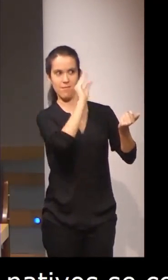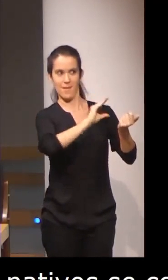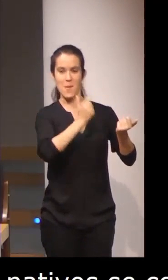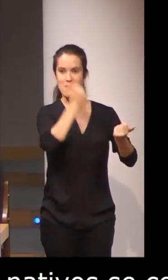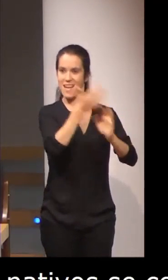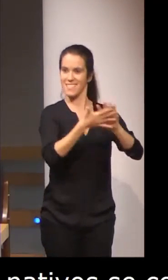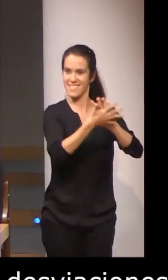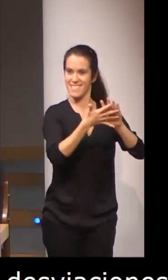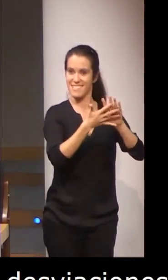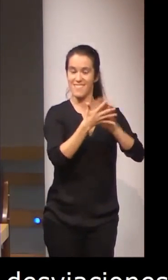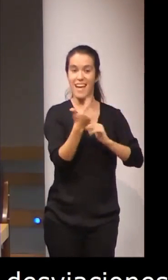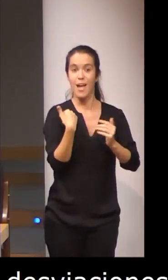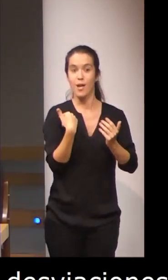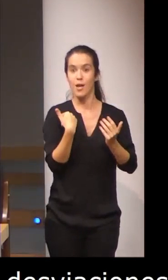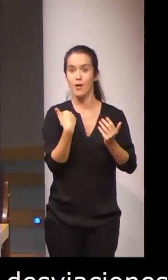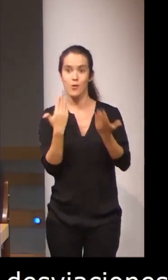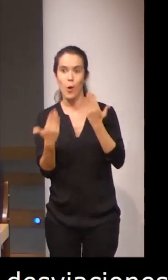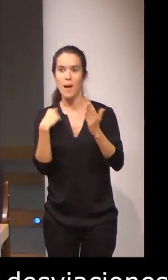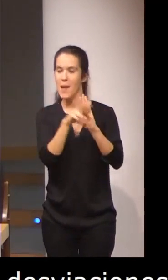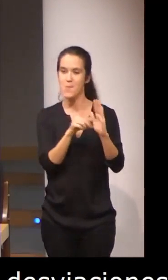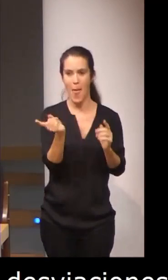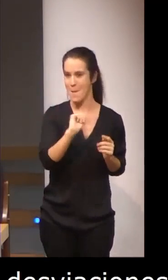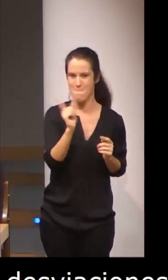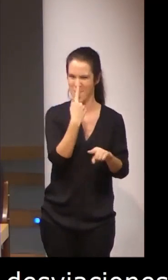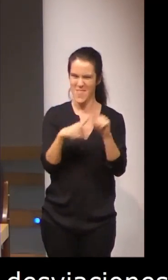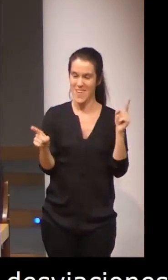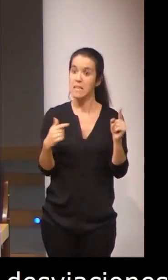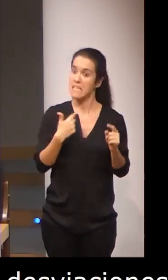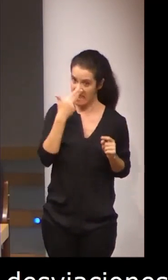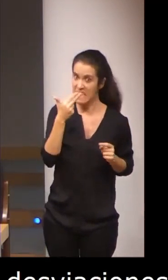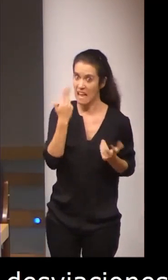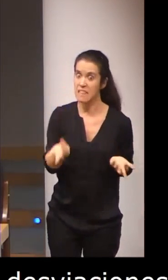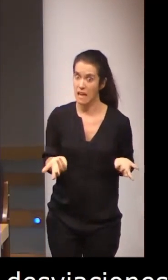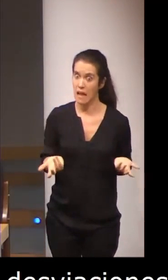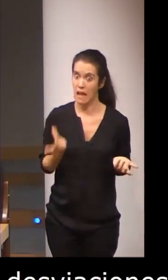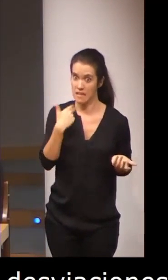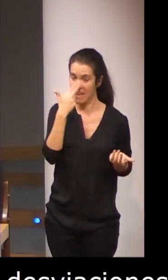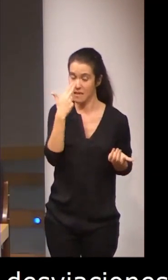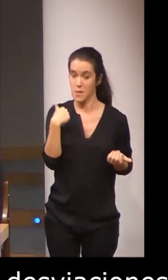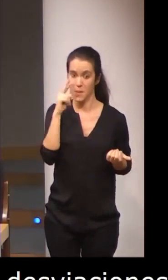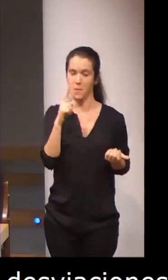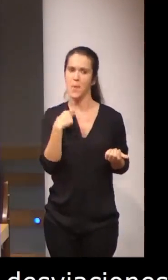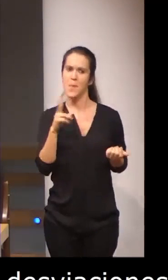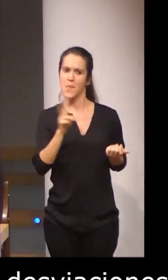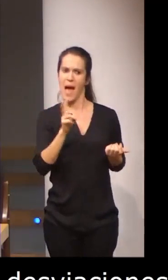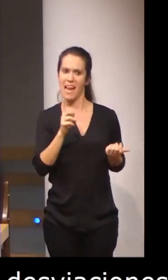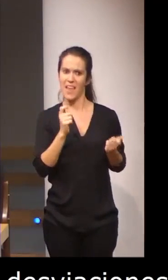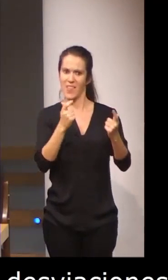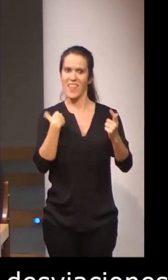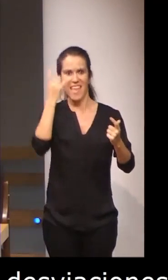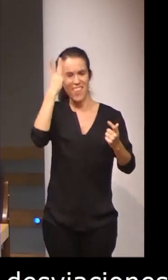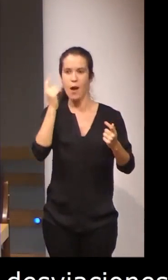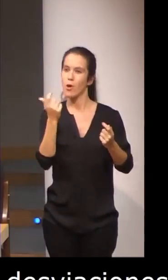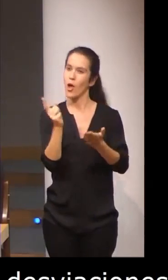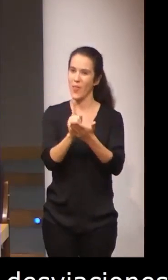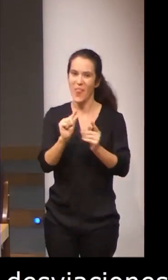signos que no desarrollan con la comunicación bimodal. Y esto es interesante porque sirve un poco para reforzar ese debate